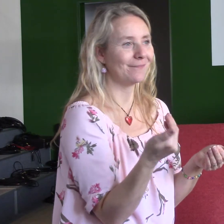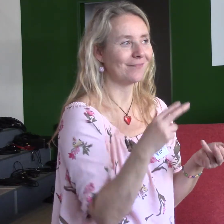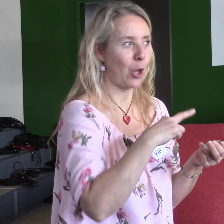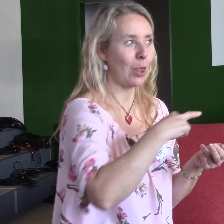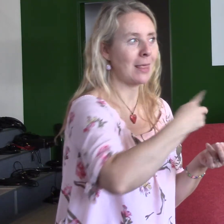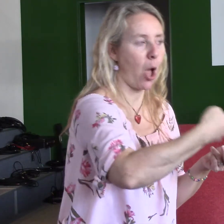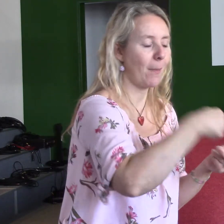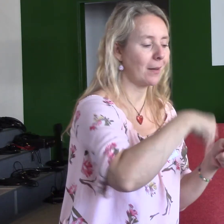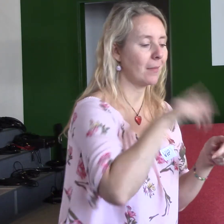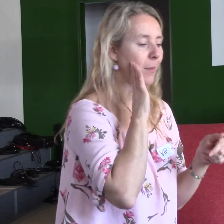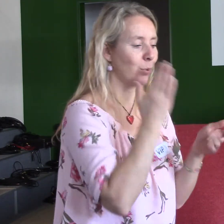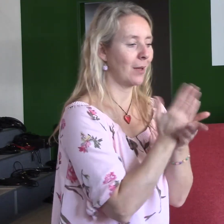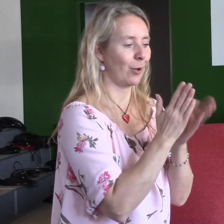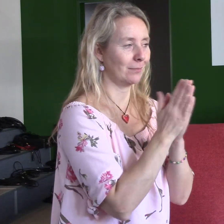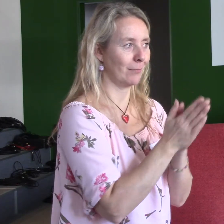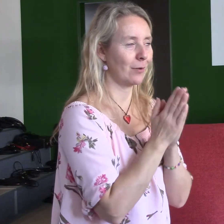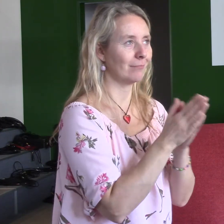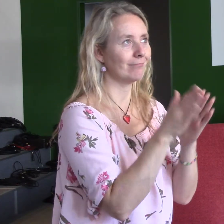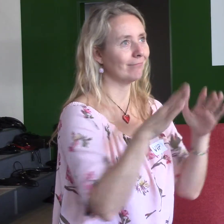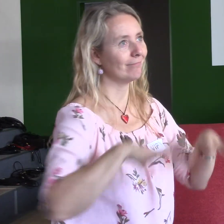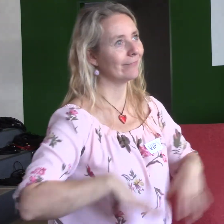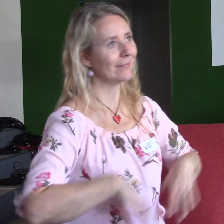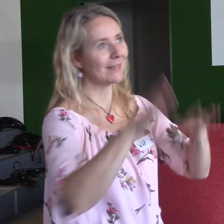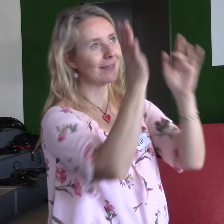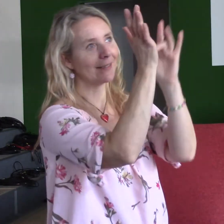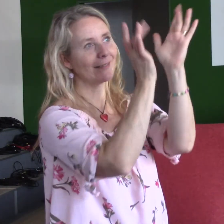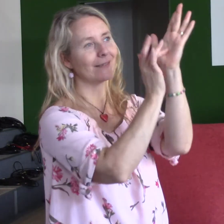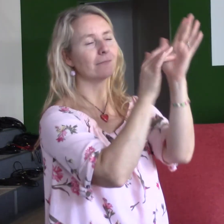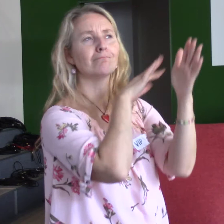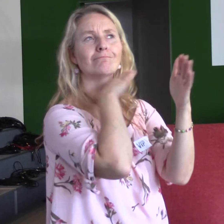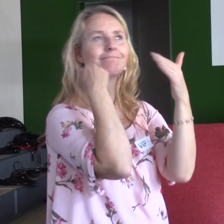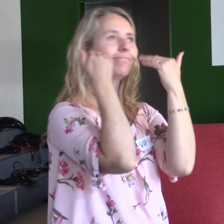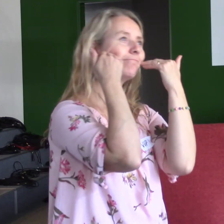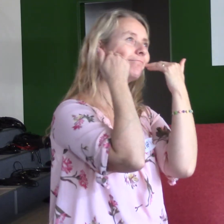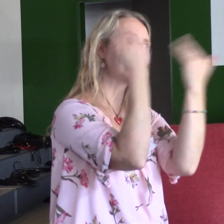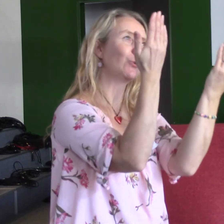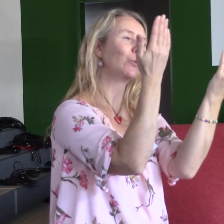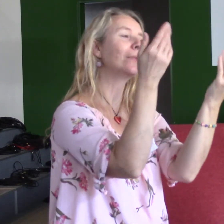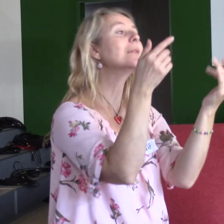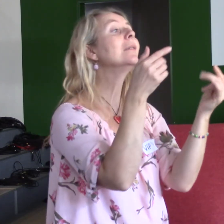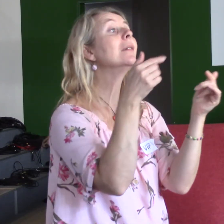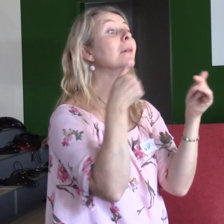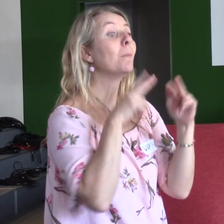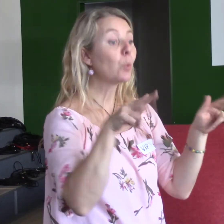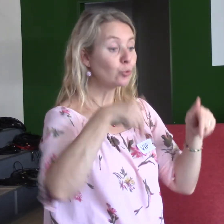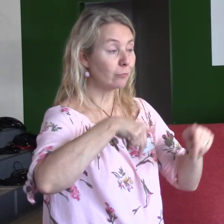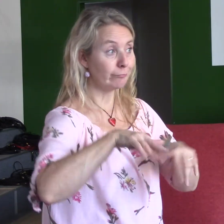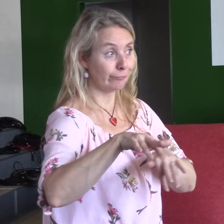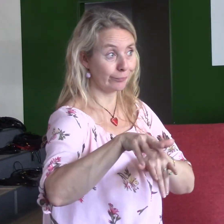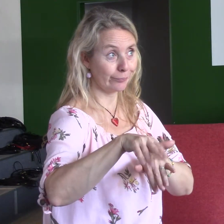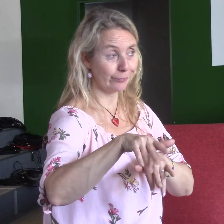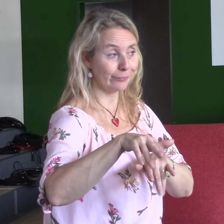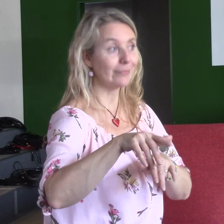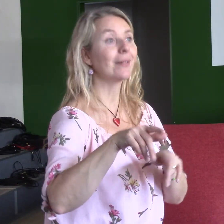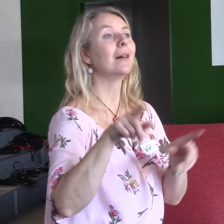já se pomodlím nakonec. Pane Ježíši, já ti moc děkuju za to, že můžeme být v tomto sboru. A ti